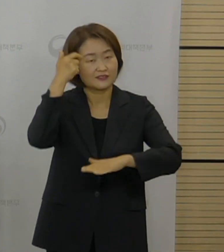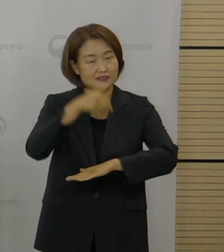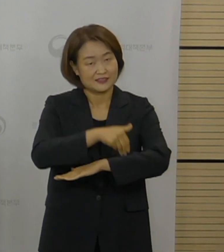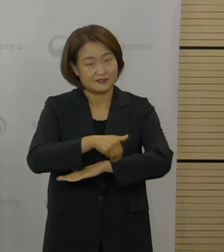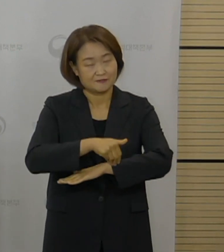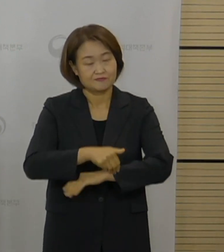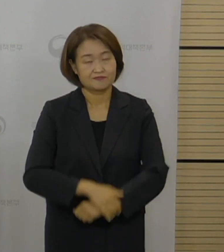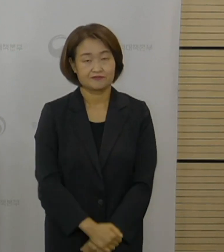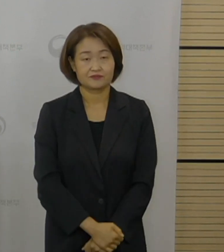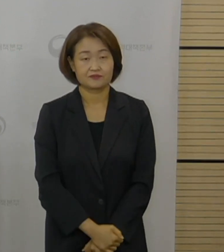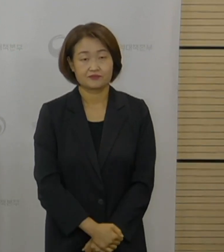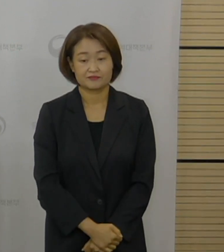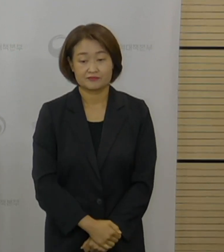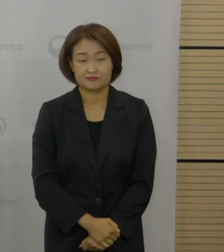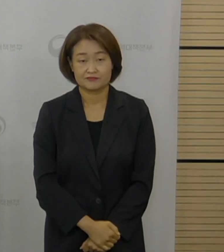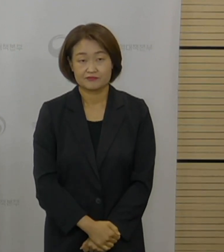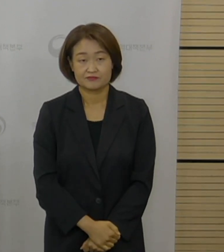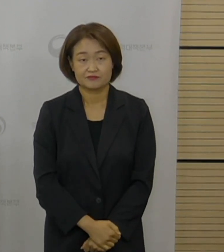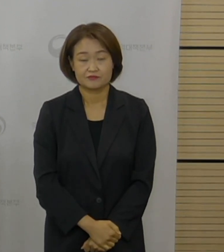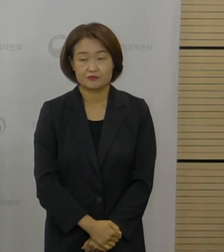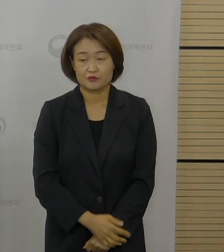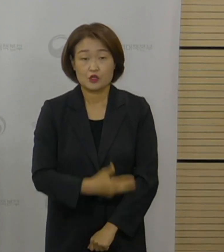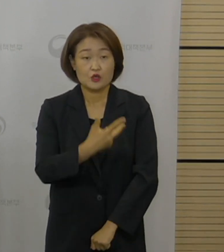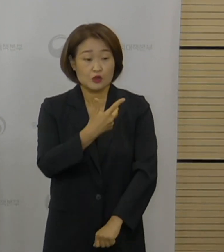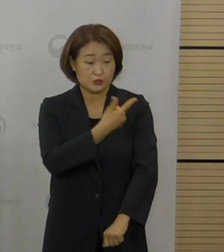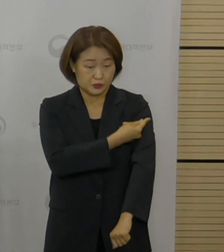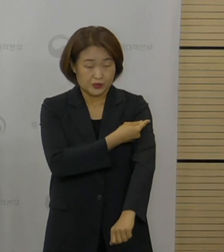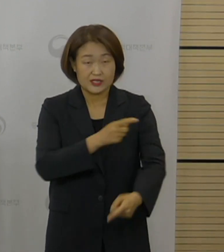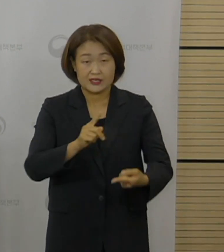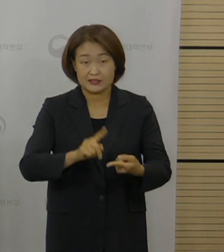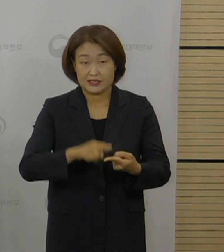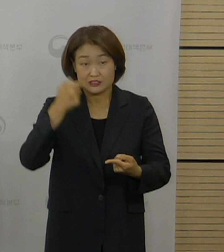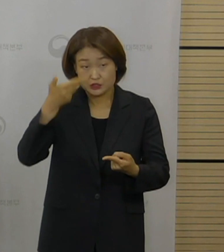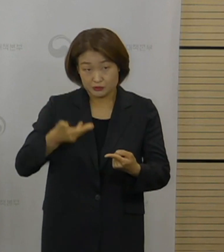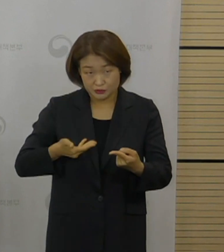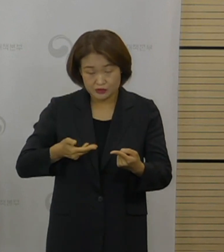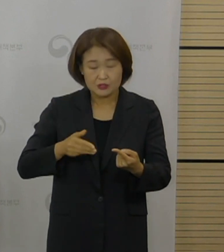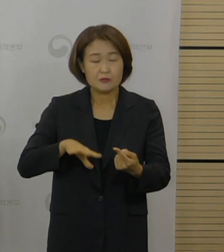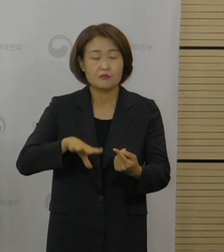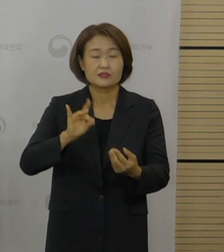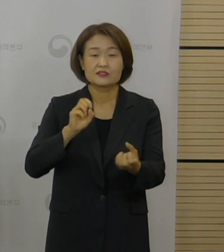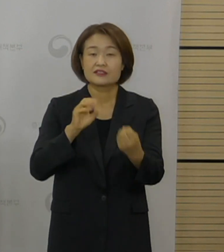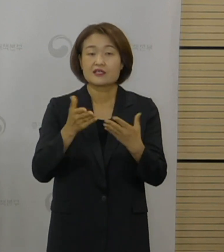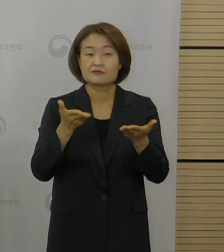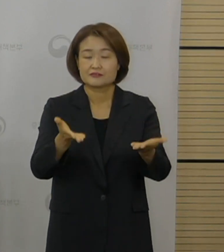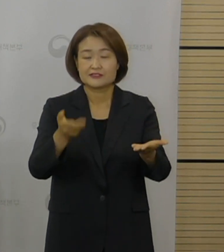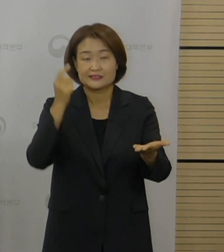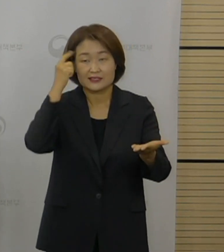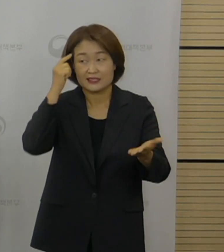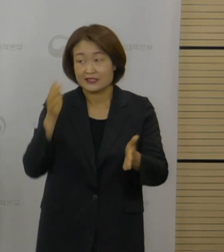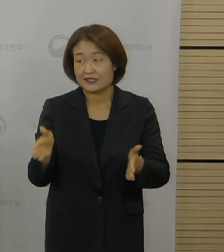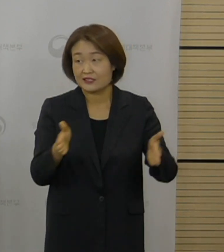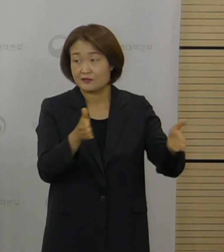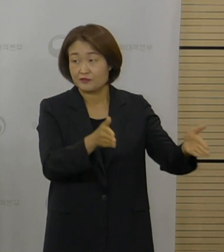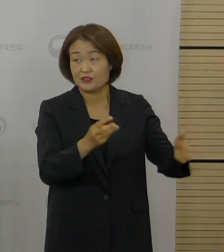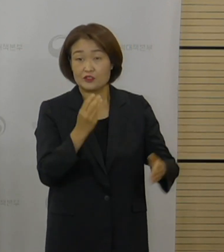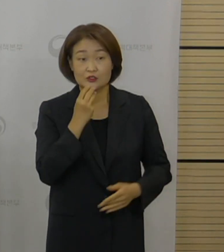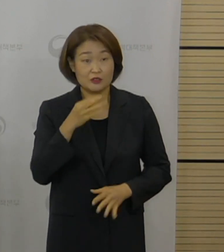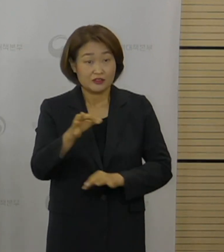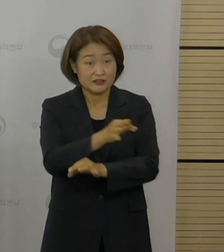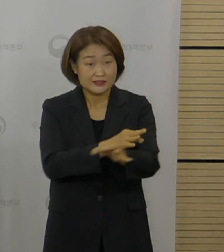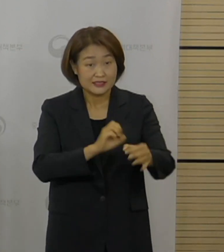접종 계획과 관련된 질문들 먼저 드리겠습니다. 현장에서 여섯 번째 질문 주신 서울경제신문의 김성태